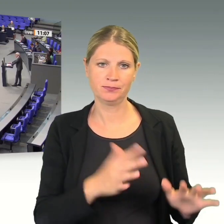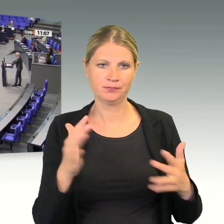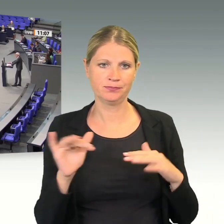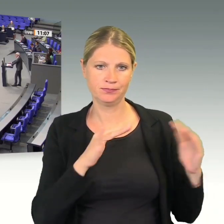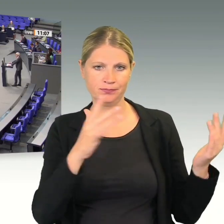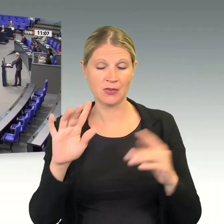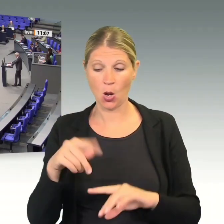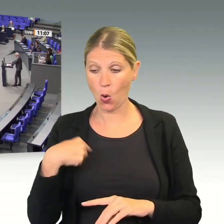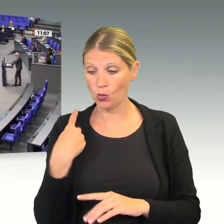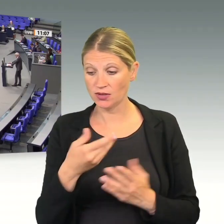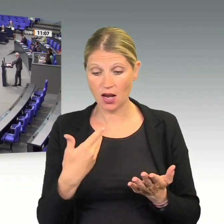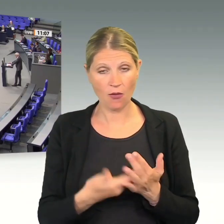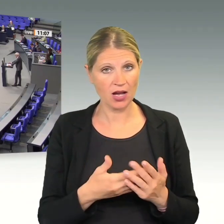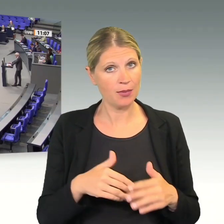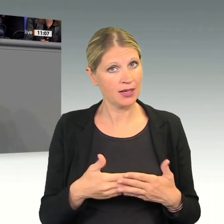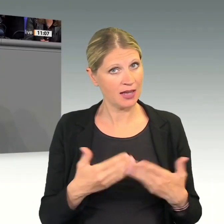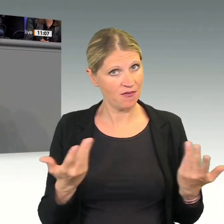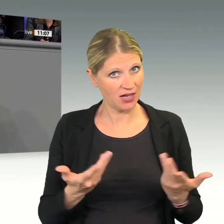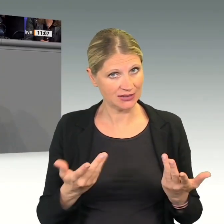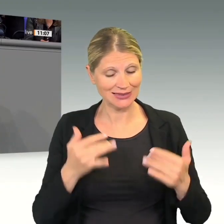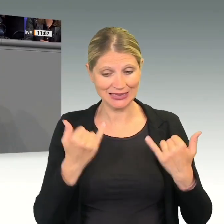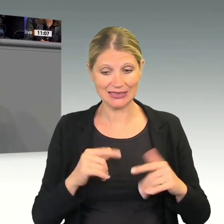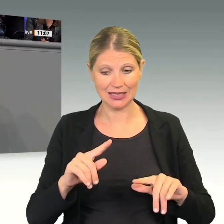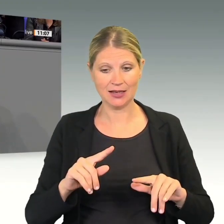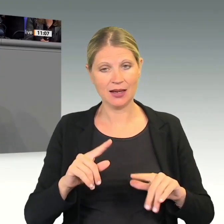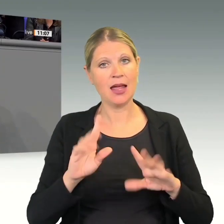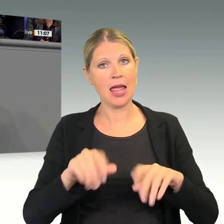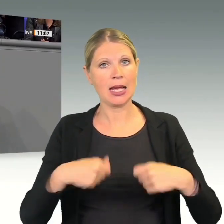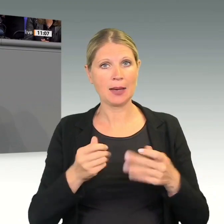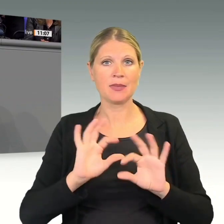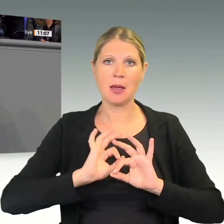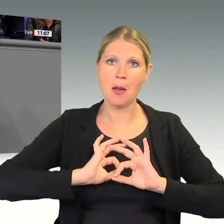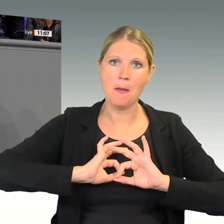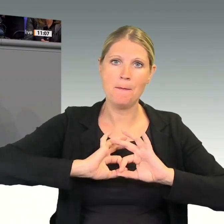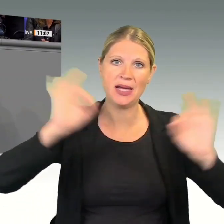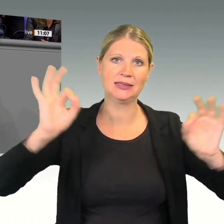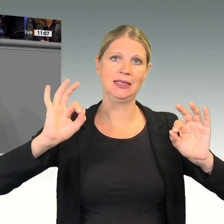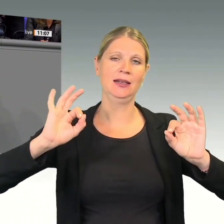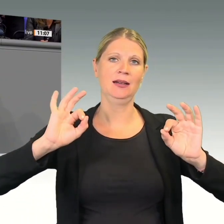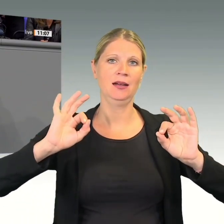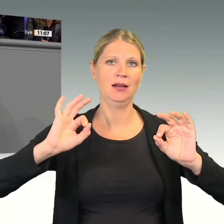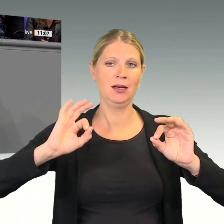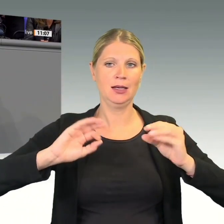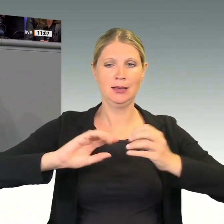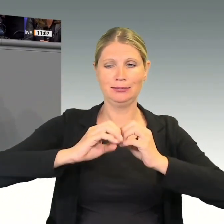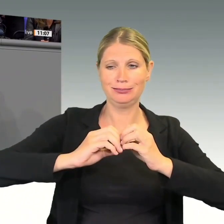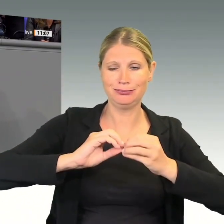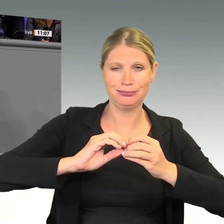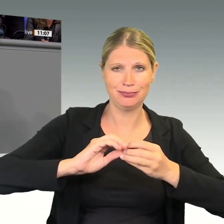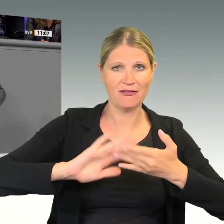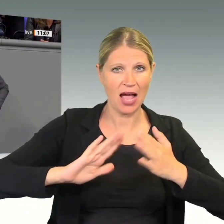Unsere Aufgabe ist es jetzt, das bestmögliche Ergebnis zu erzielen und dann für eine breite Unterstützung zu wärmen.